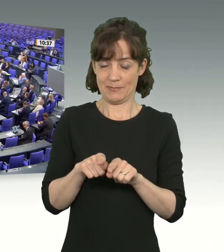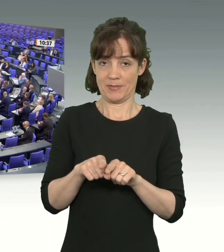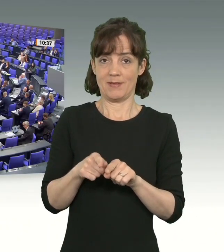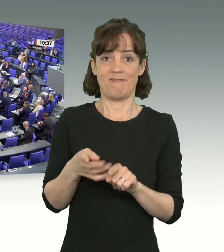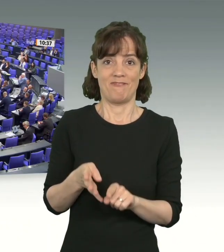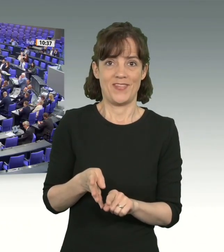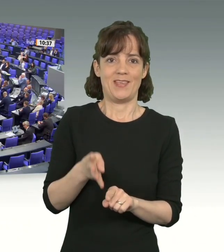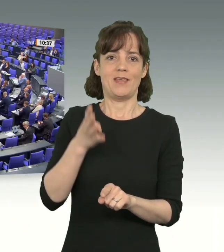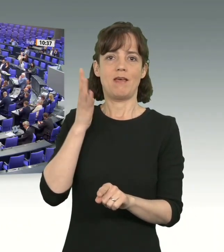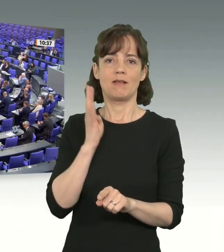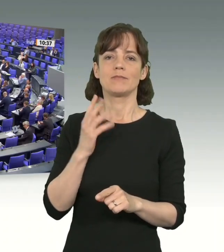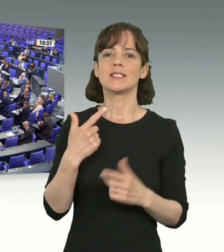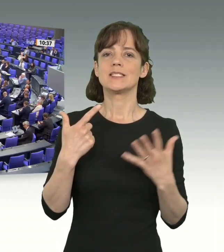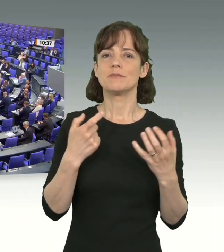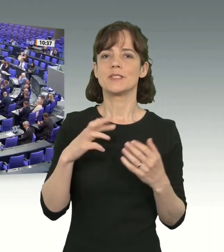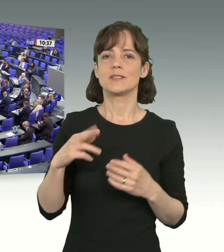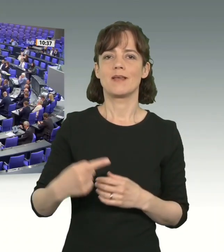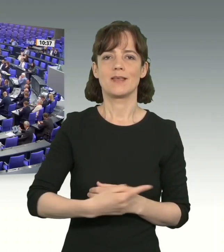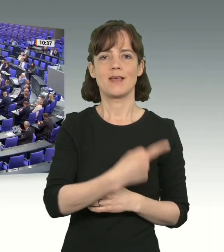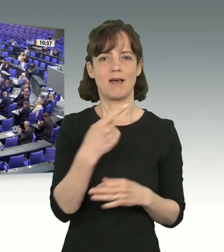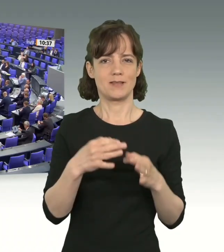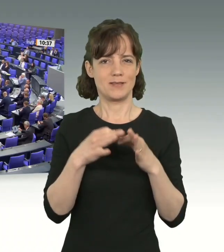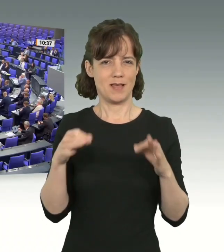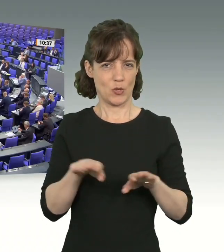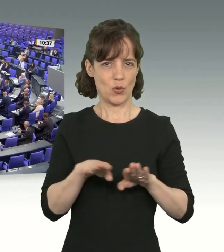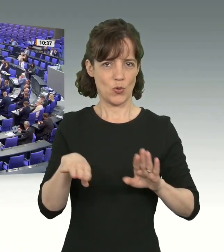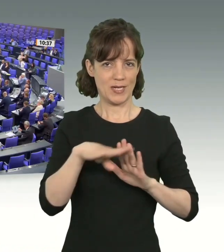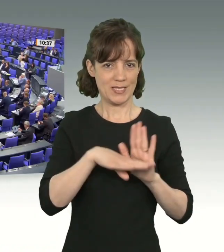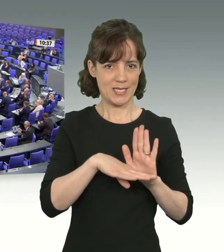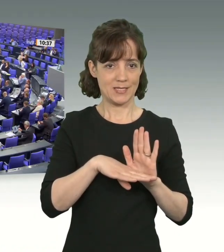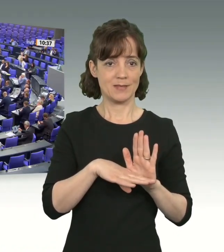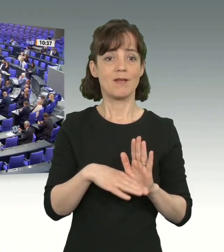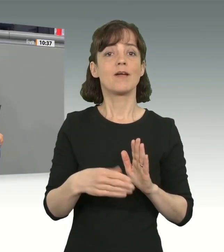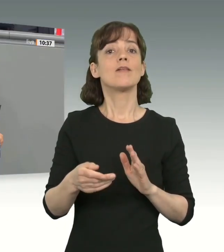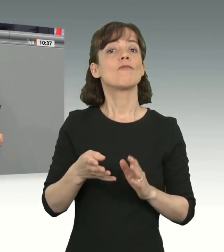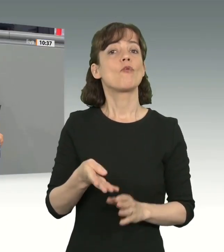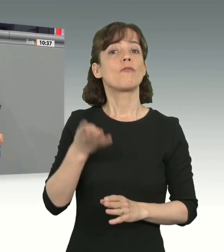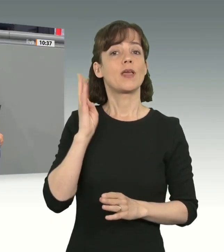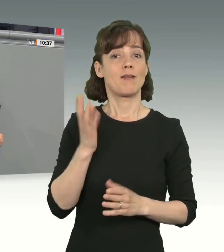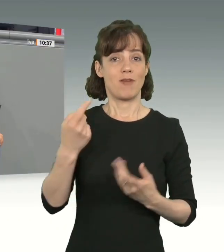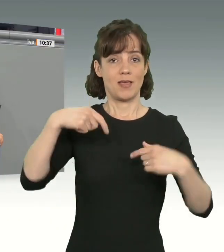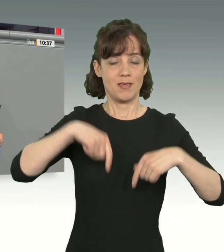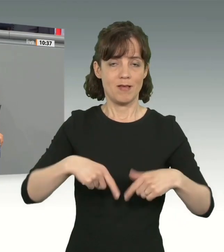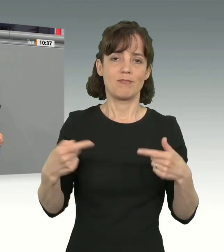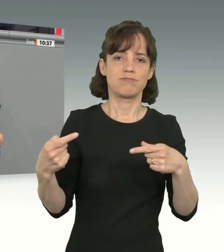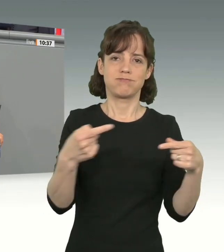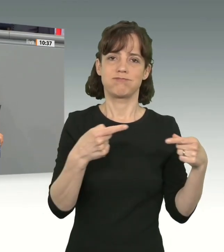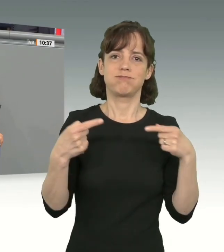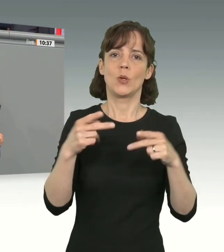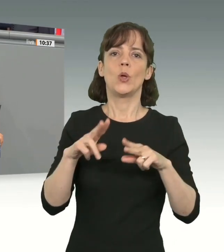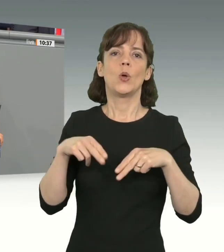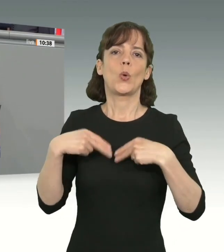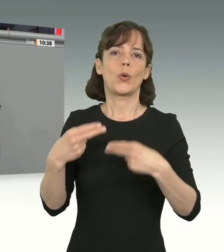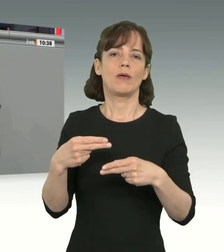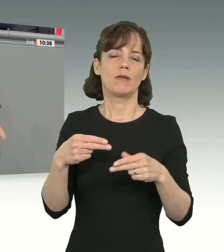Jahrestag des Grundgesetzes haben wir im Plenum über das sogenannte geordnete Rückkehrgesetz debattiert. Um an genau